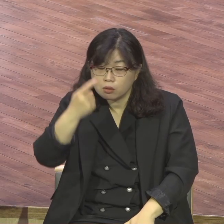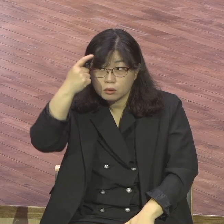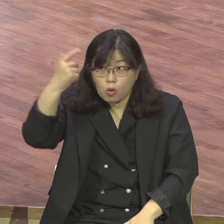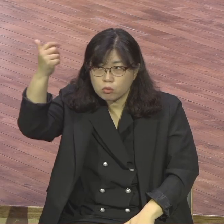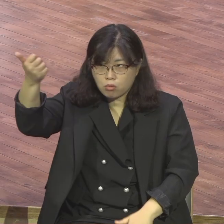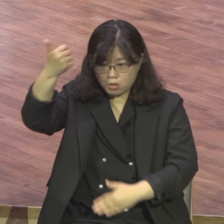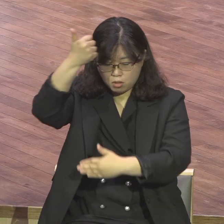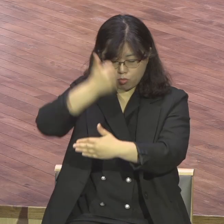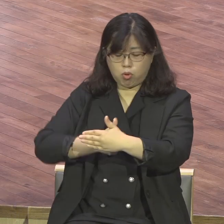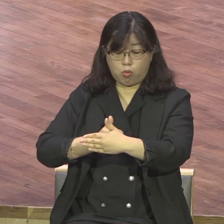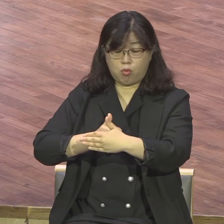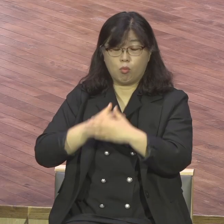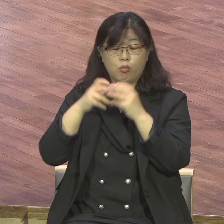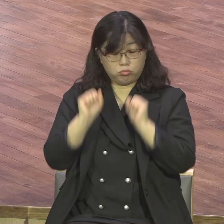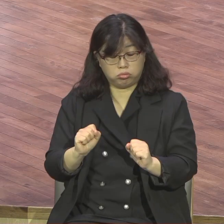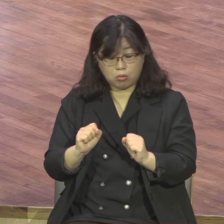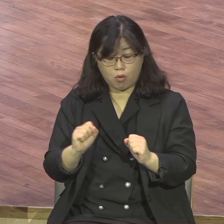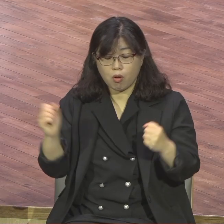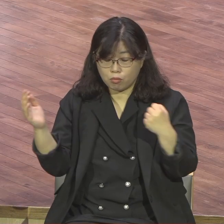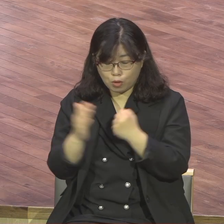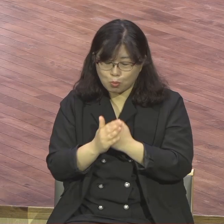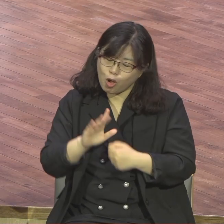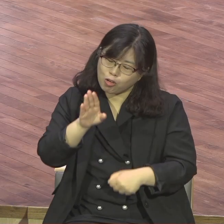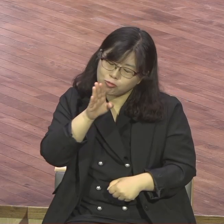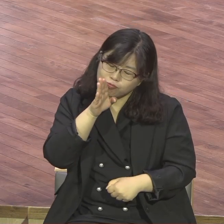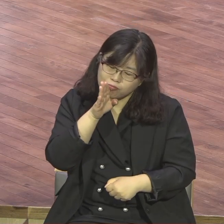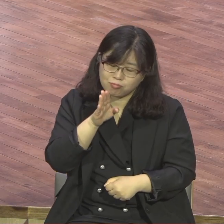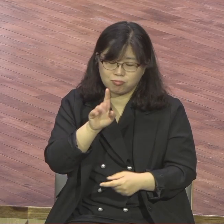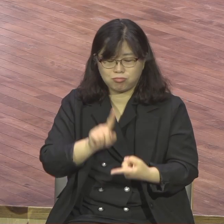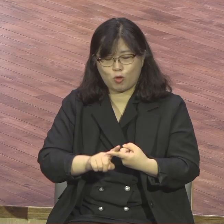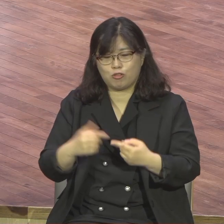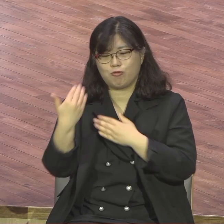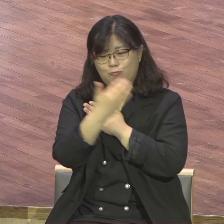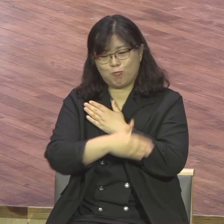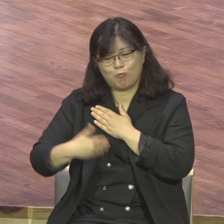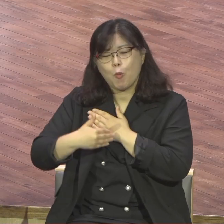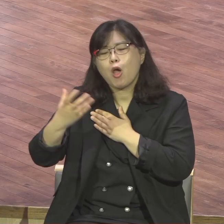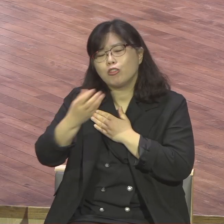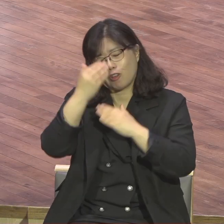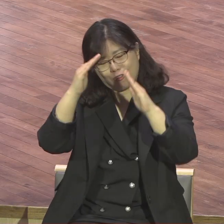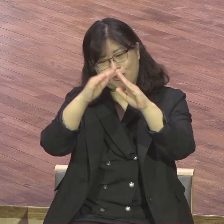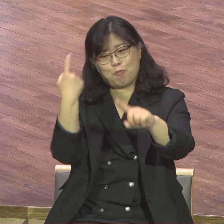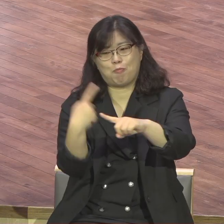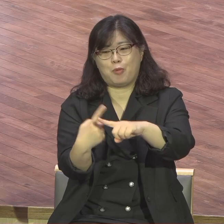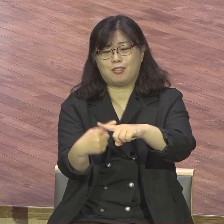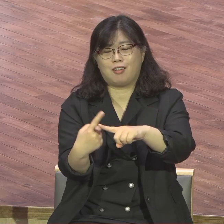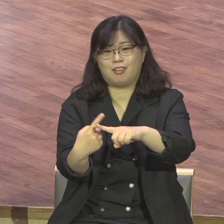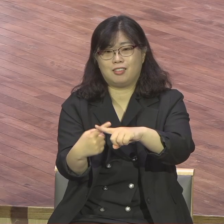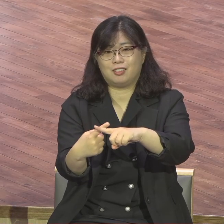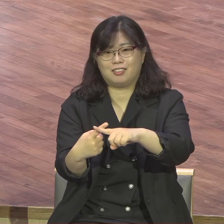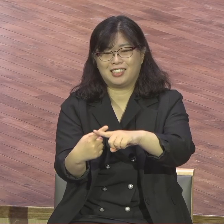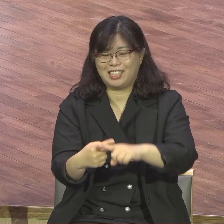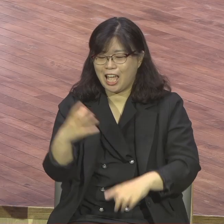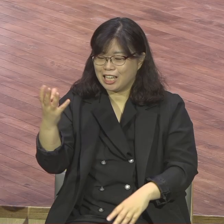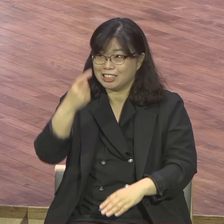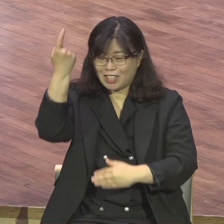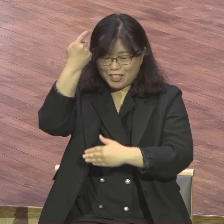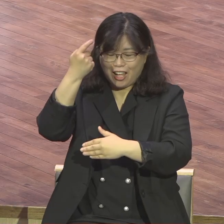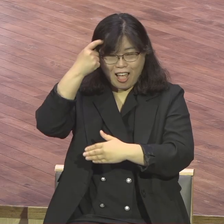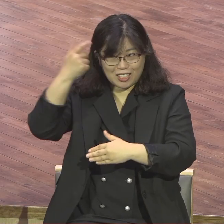느끼시기 바랍니다 임재해 계시면서 세밀하게 구체적으로 여러분 삶을 다 알고